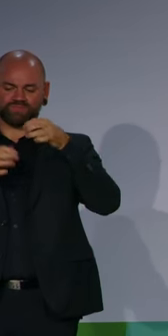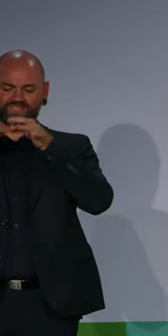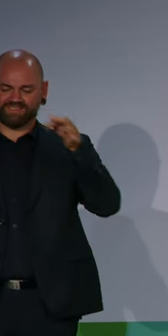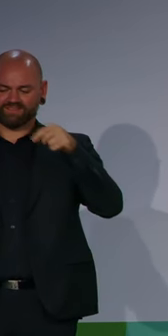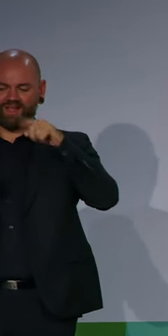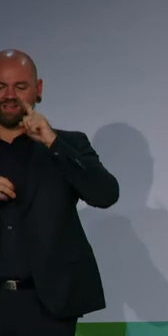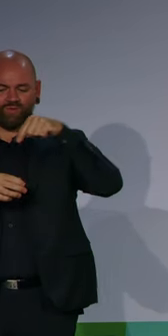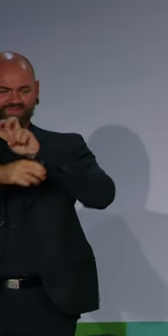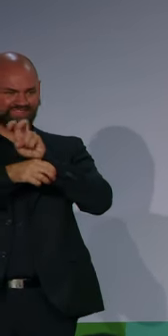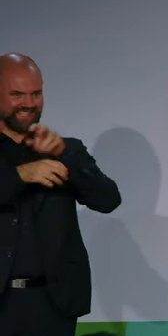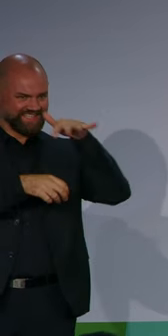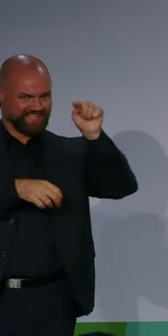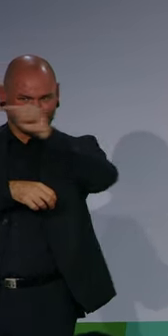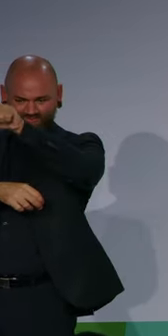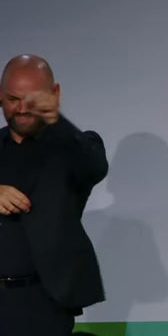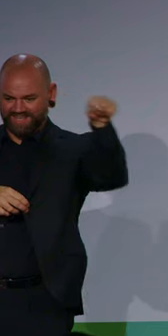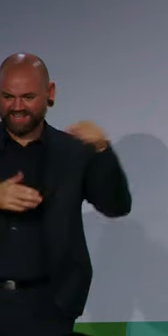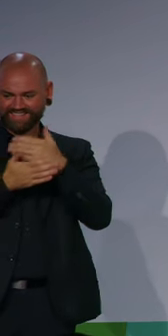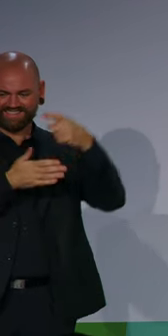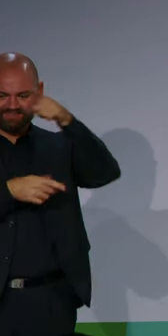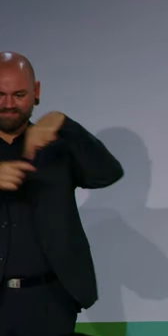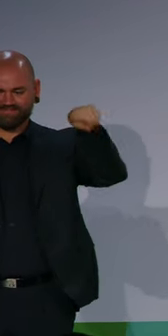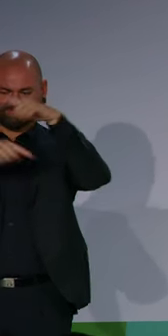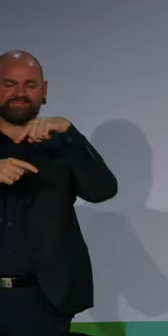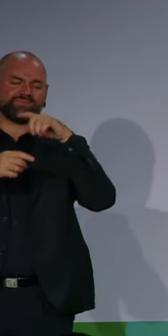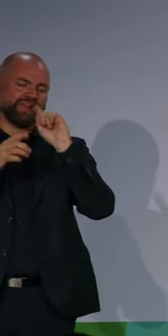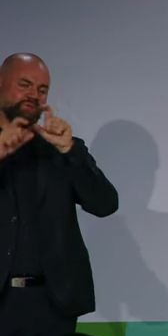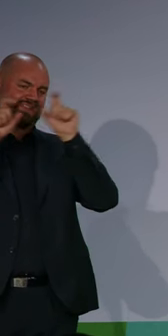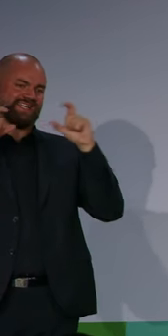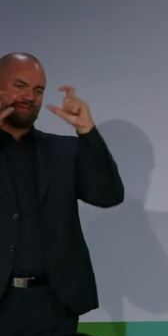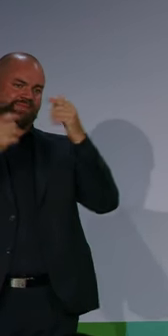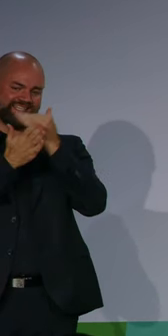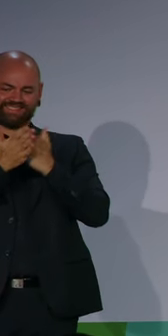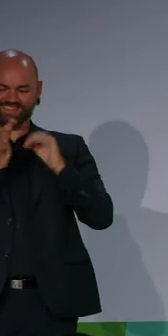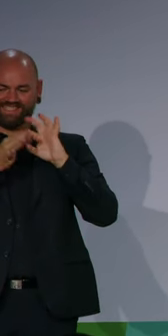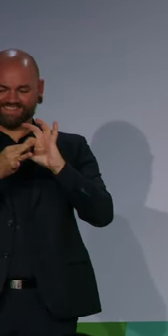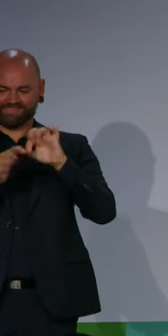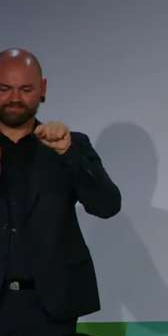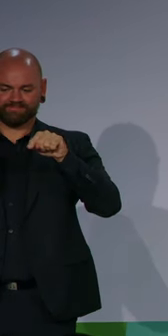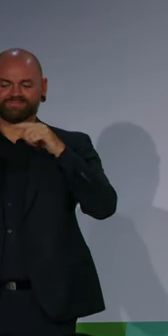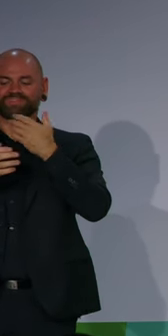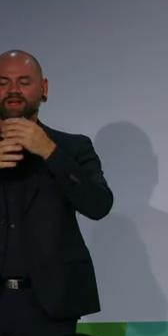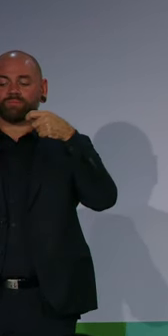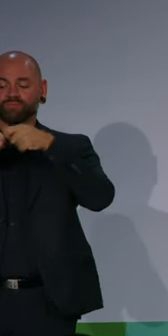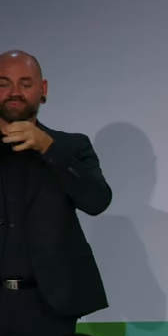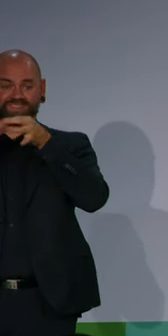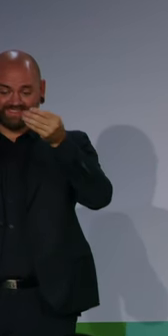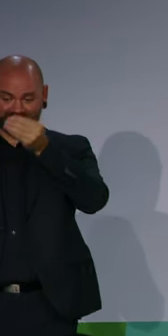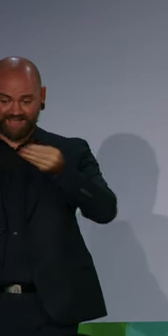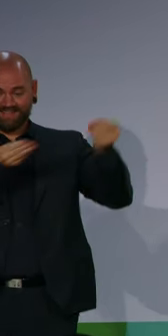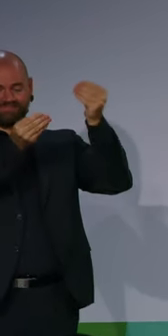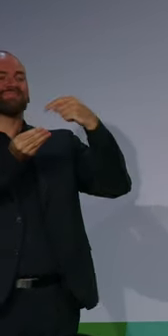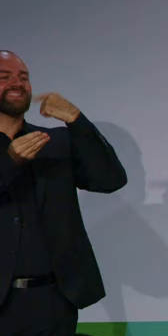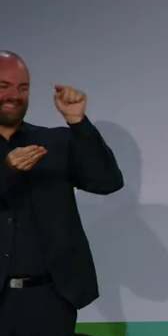dann gilt ja das alte Peter-Strucksche-Gesetz, kein Gesetz verlässt den Bundestag so, wie es reingekommen ist. Dann haben Sie sozusagen nochmal die